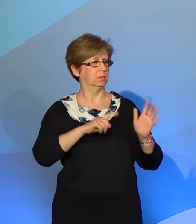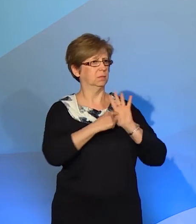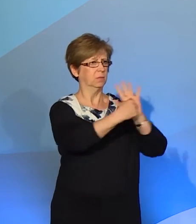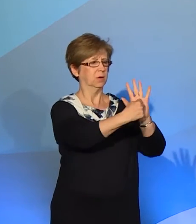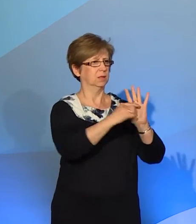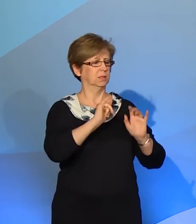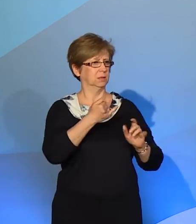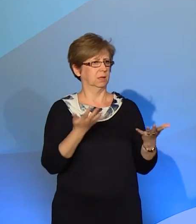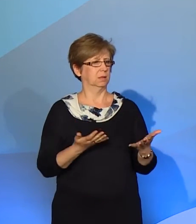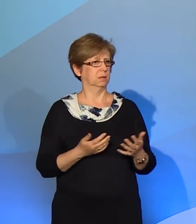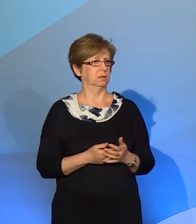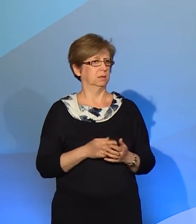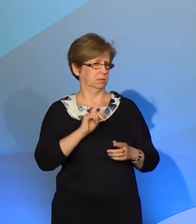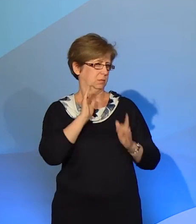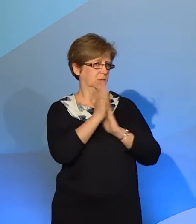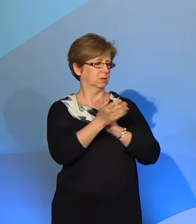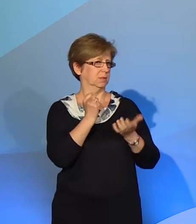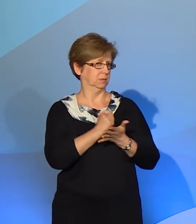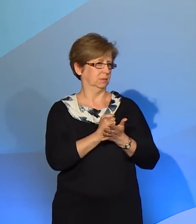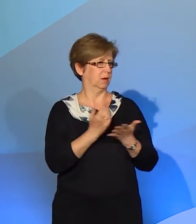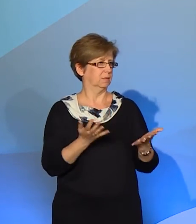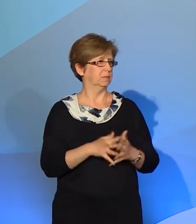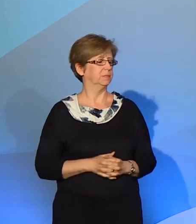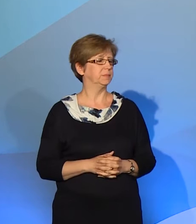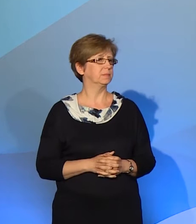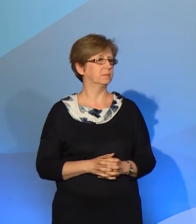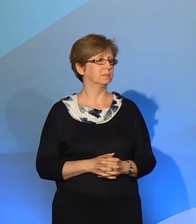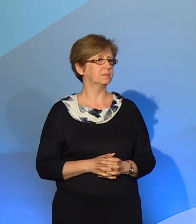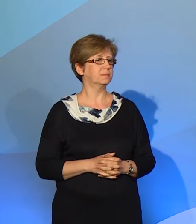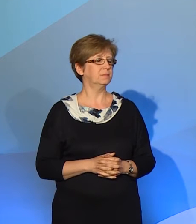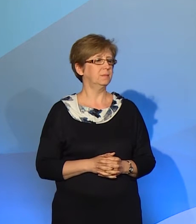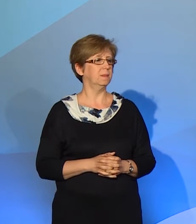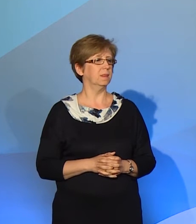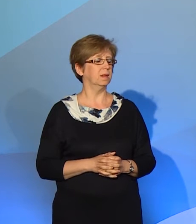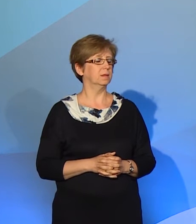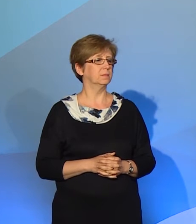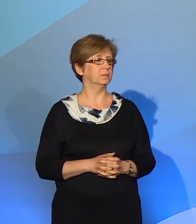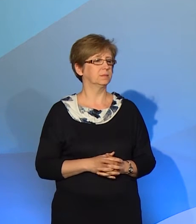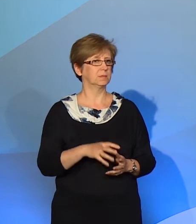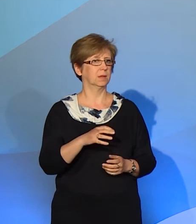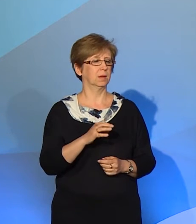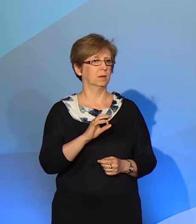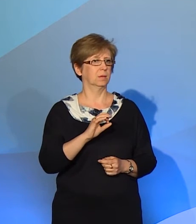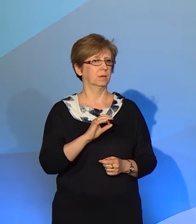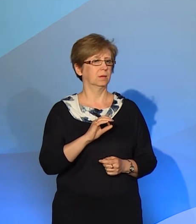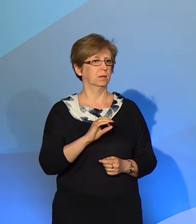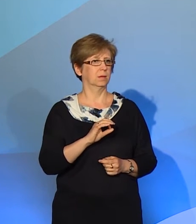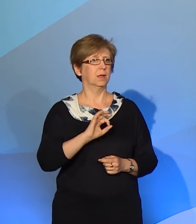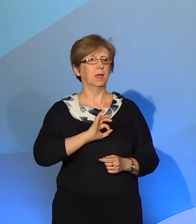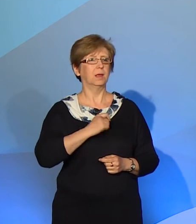jądrowej? Powiem Państwu tak, prostą anegdotą. Otóż mój, jak ja się nazywam w języku migowym? Nie nazywam się